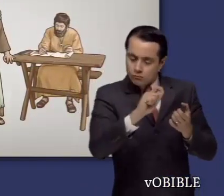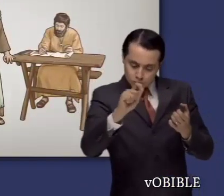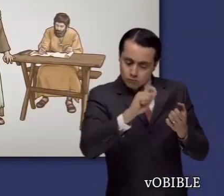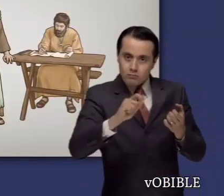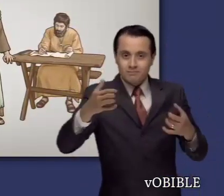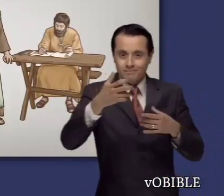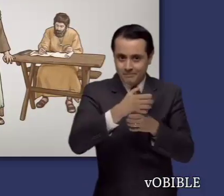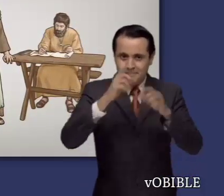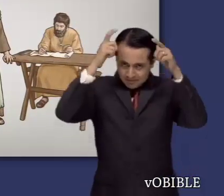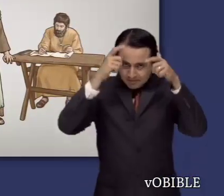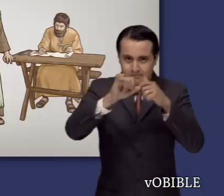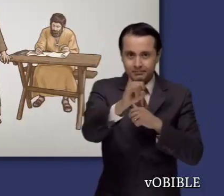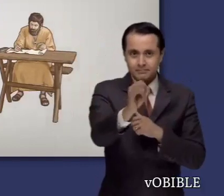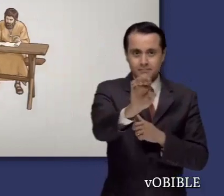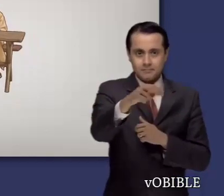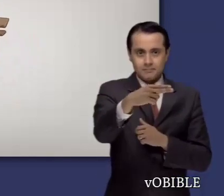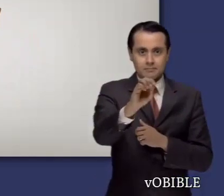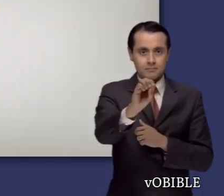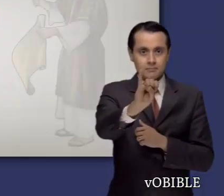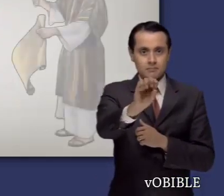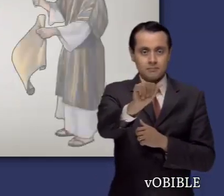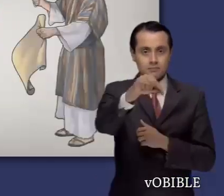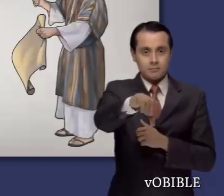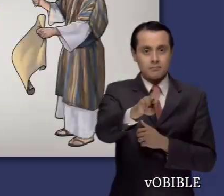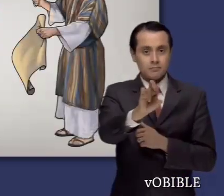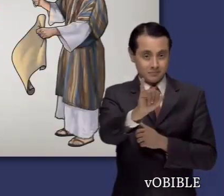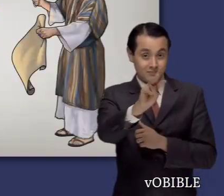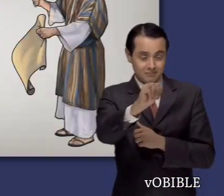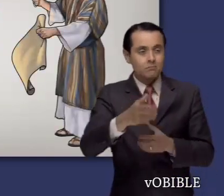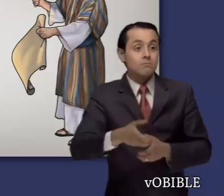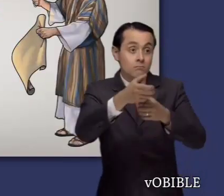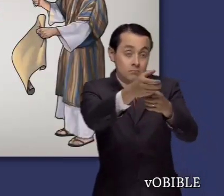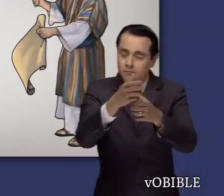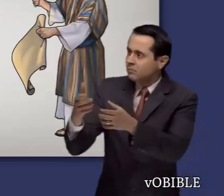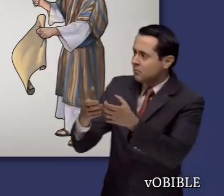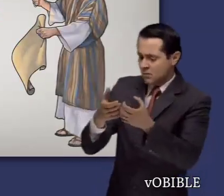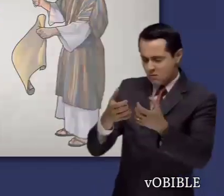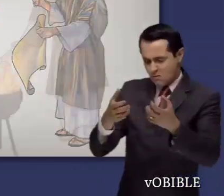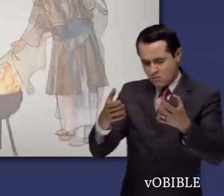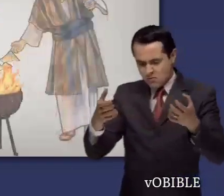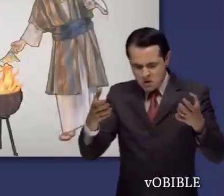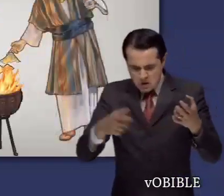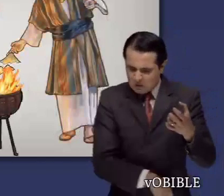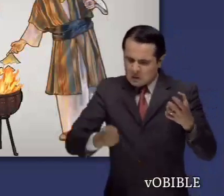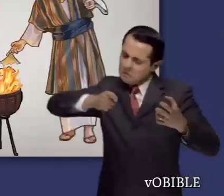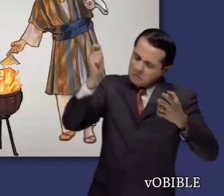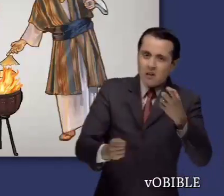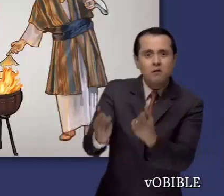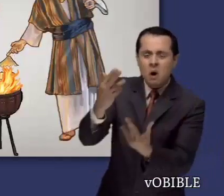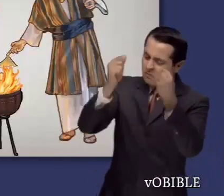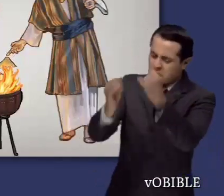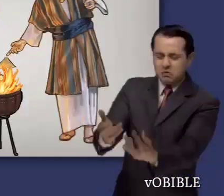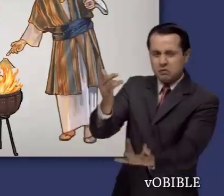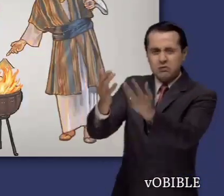las naciones. A medida que se leía el mensaje, el rey Jehová y Joaquín iba cortando el rollo y lo